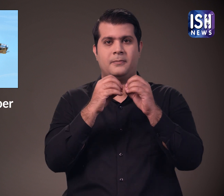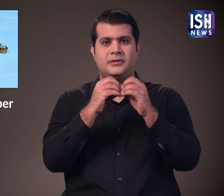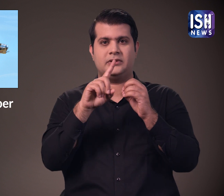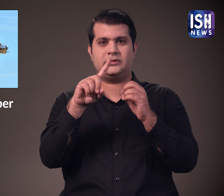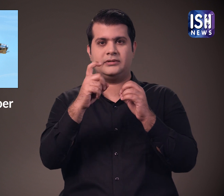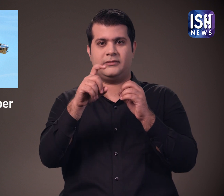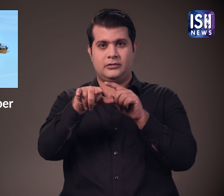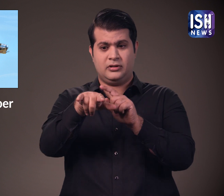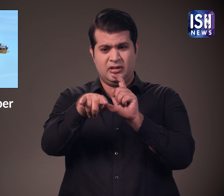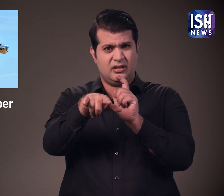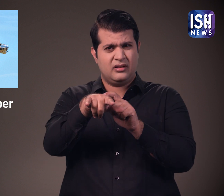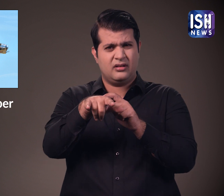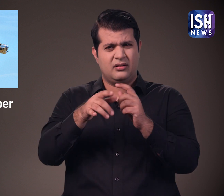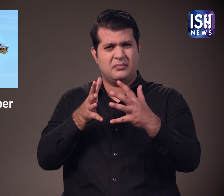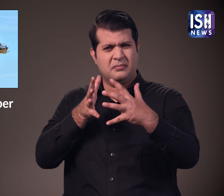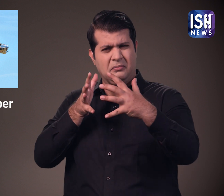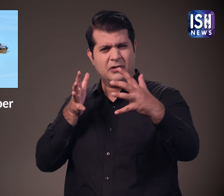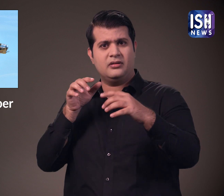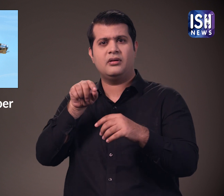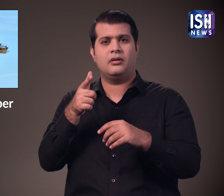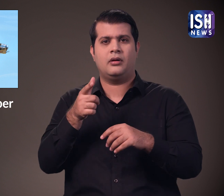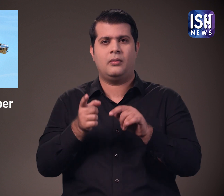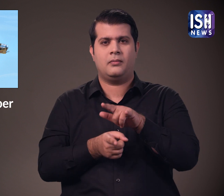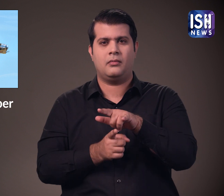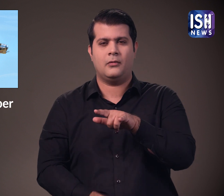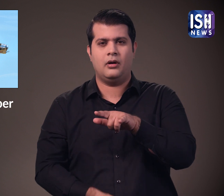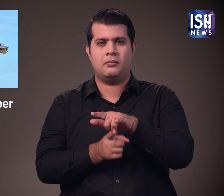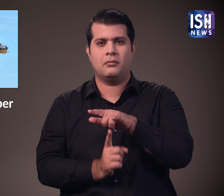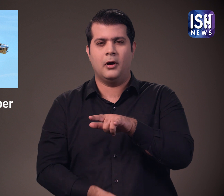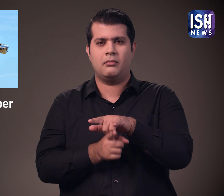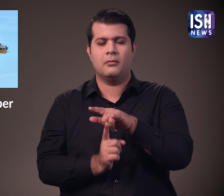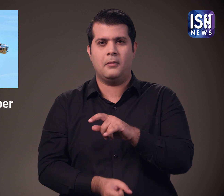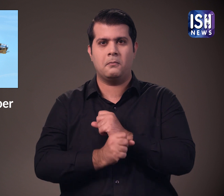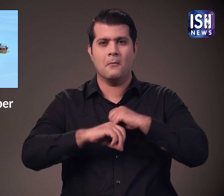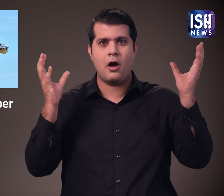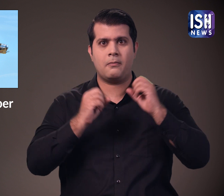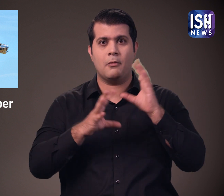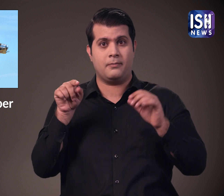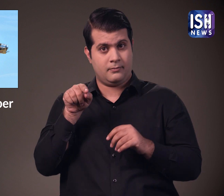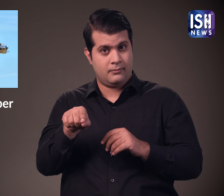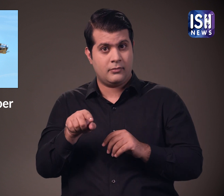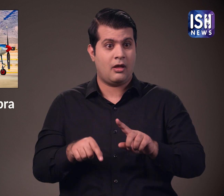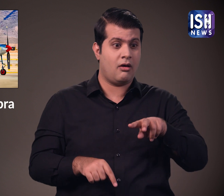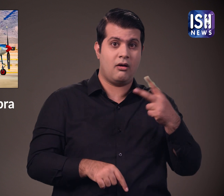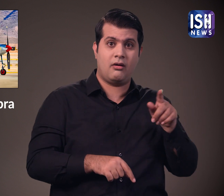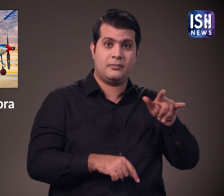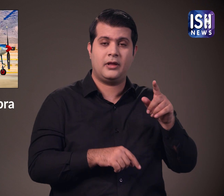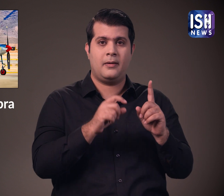एक बंवर्शक विमान है और P